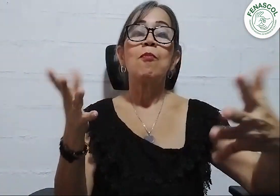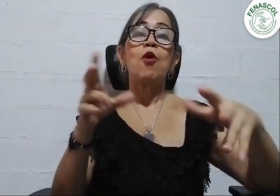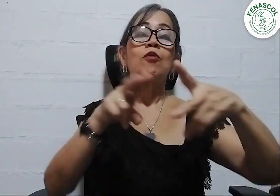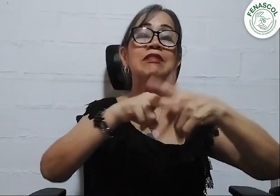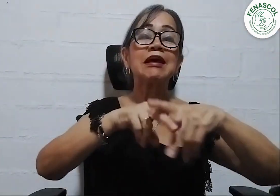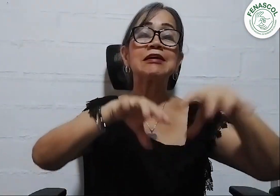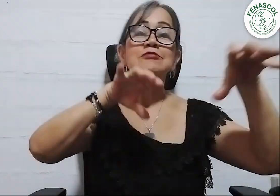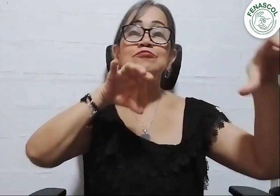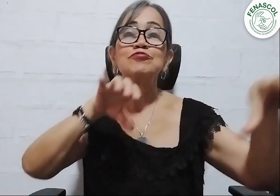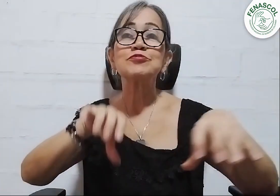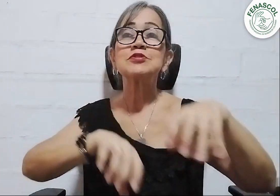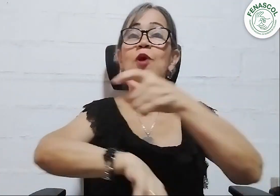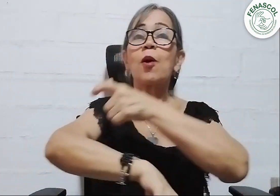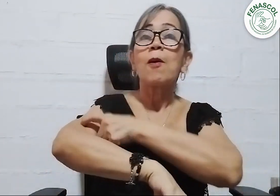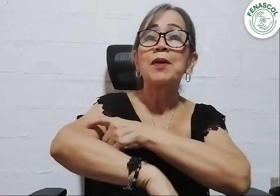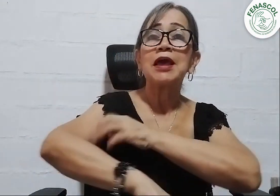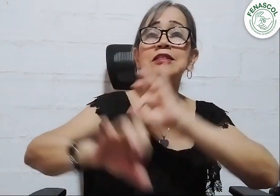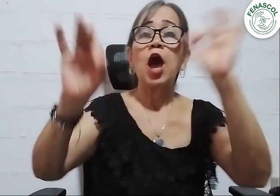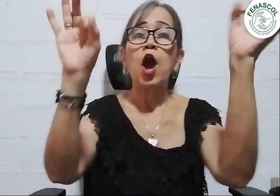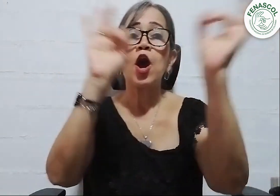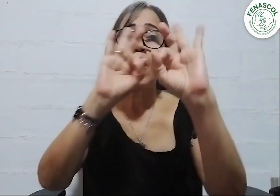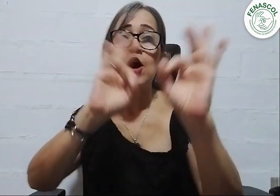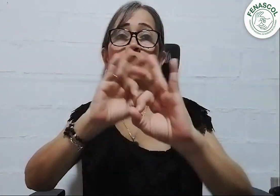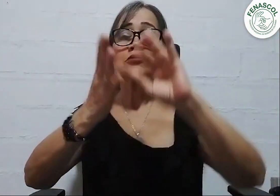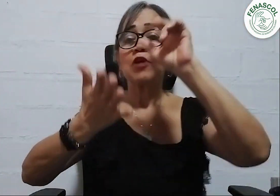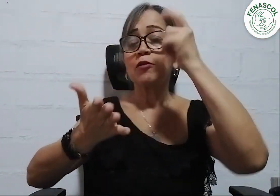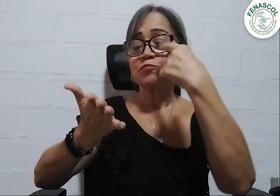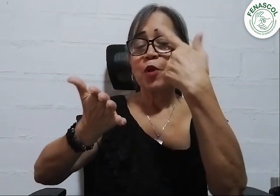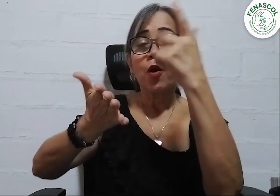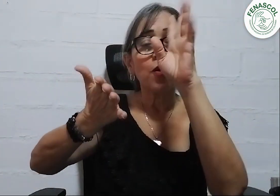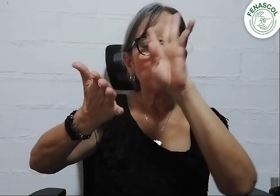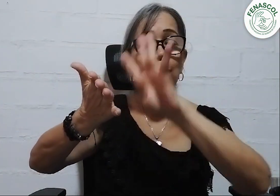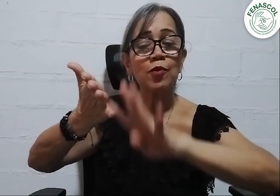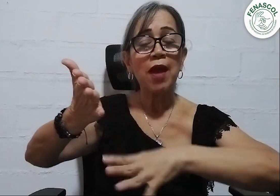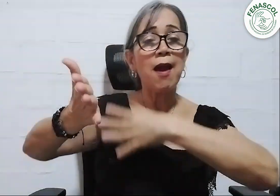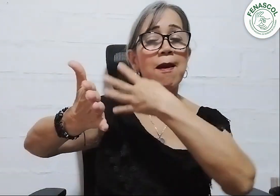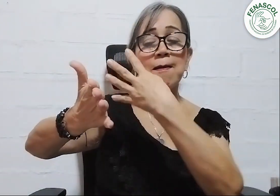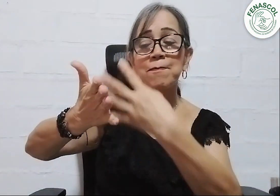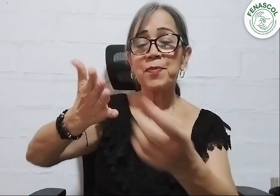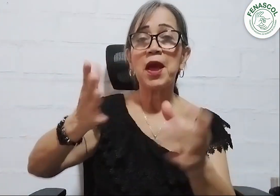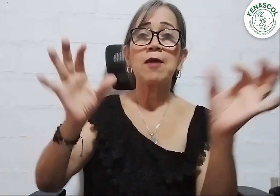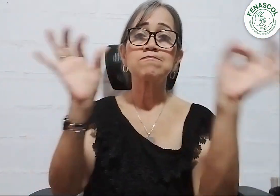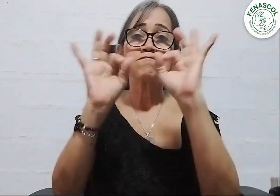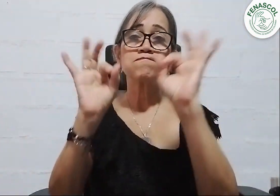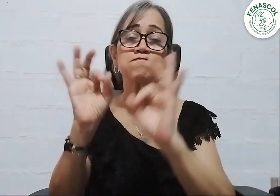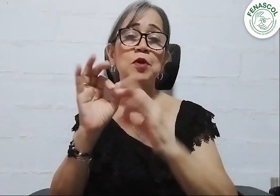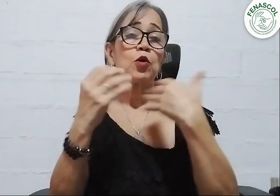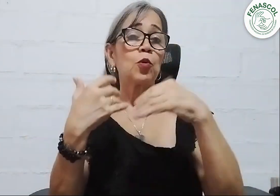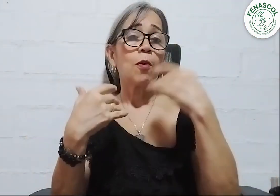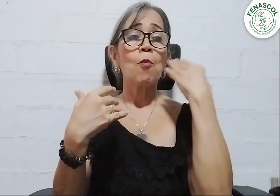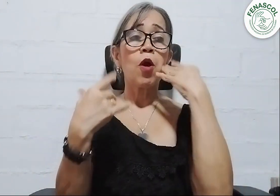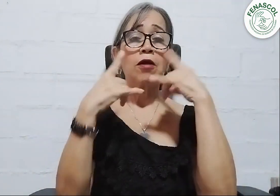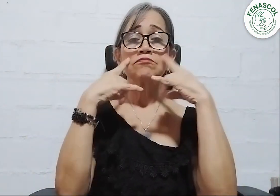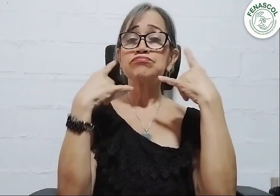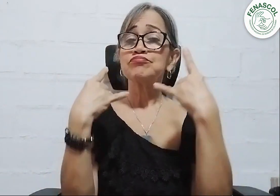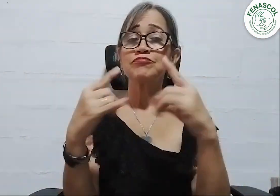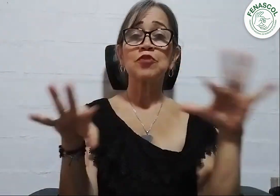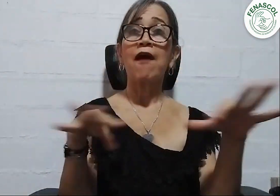para realizar la planeación, el cronograma y toda la organización de este espacio. Razón por la cual